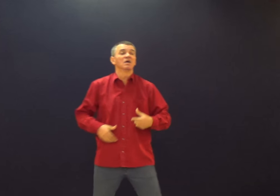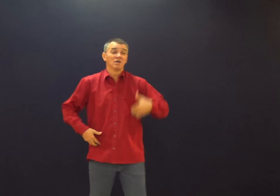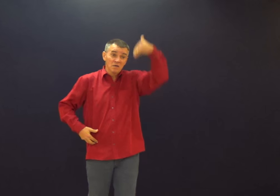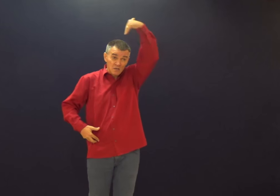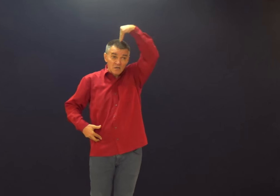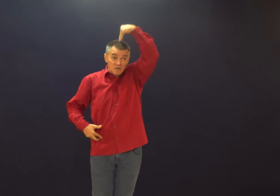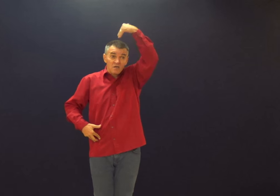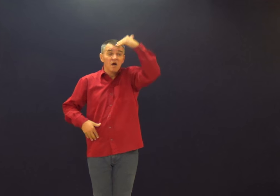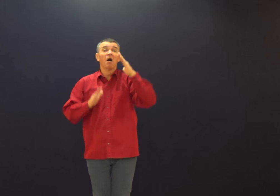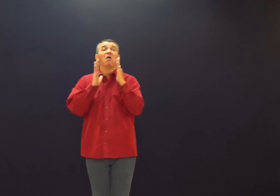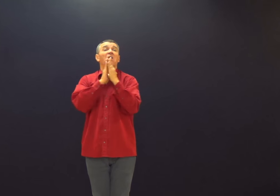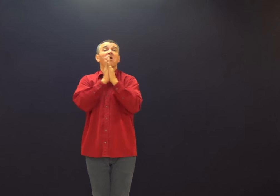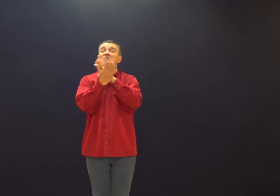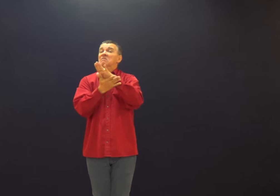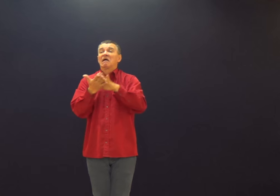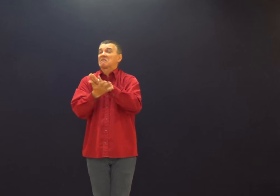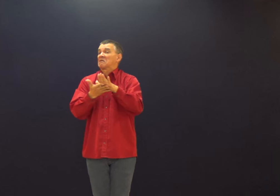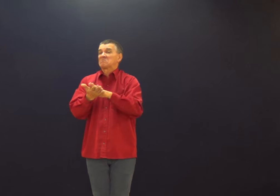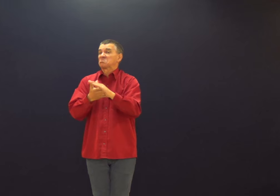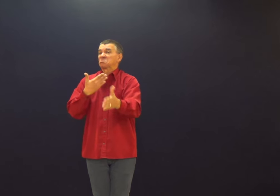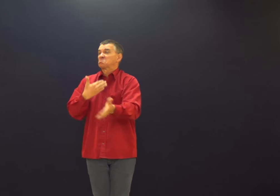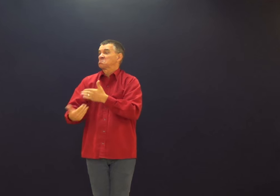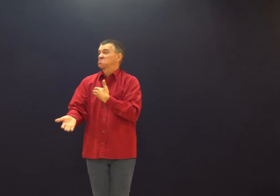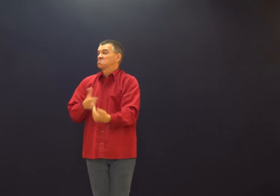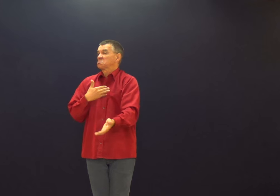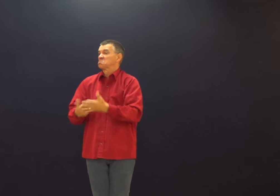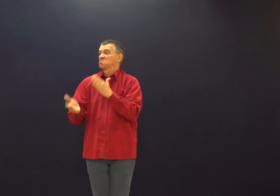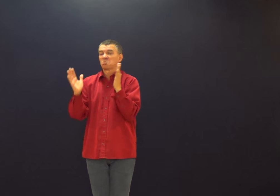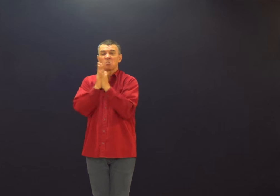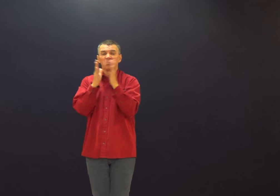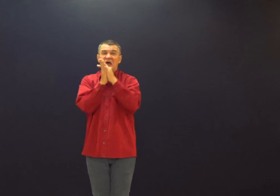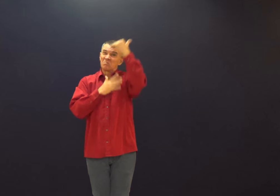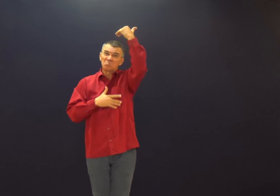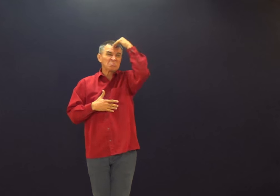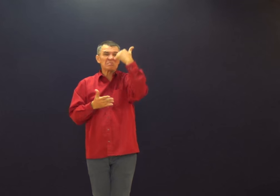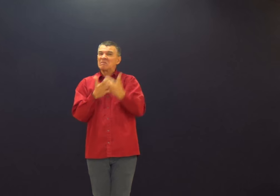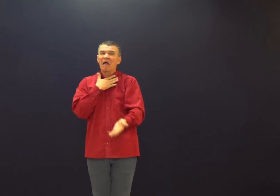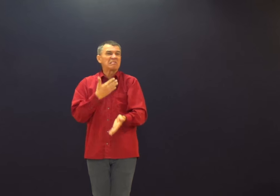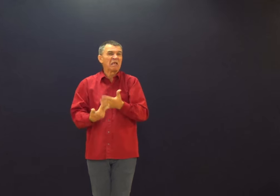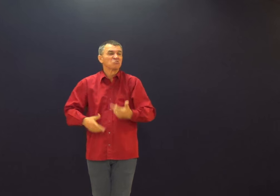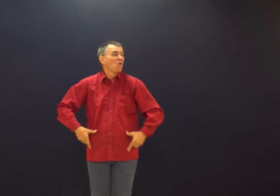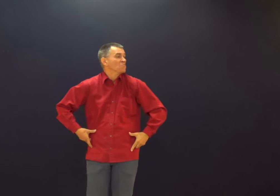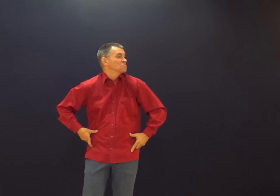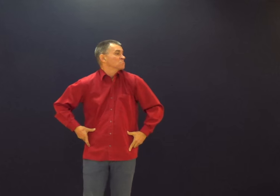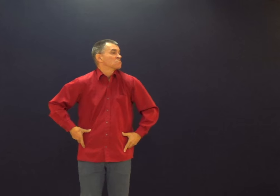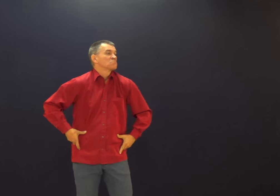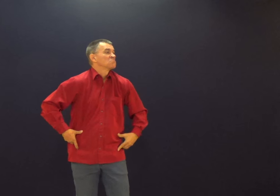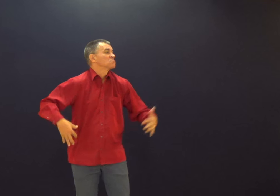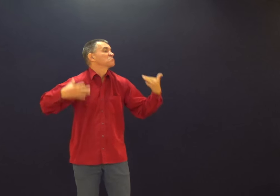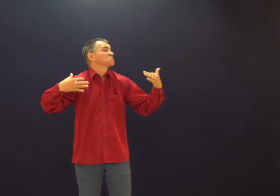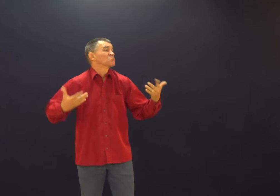Por que as pessoas estavam caçando de você na primeira situação? Porque era um cristão que não orava, que não fazia nada com nada.